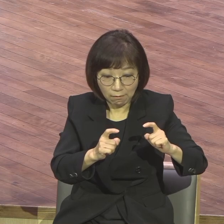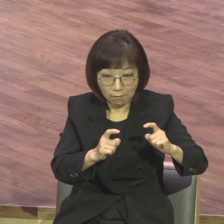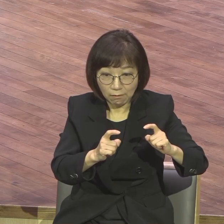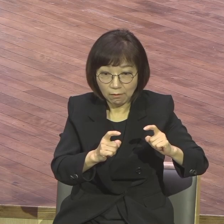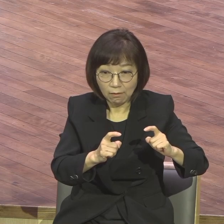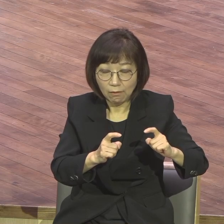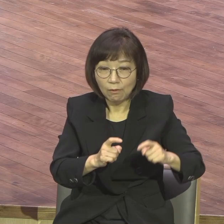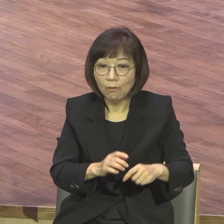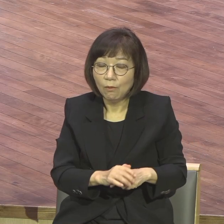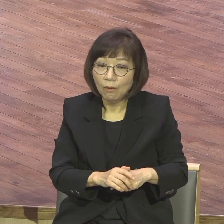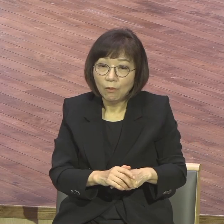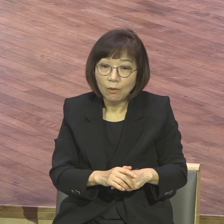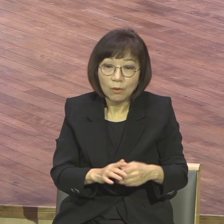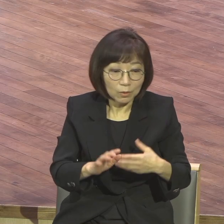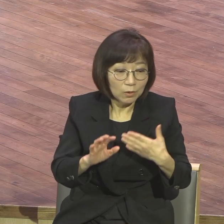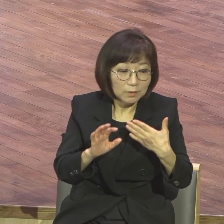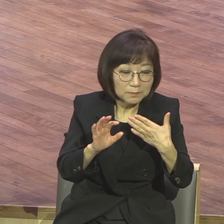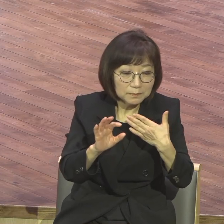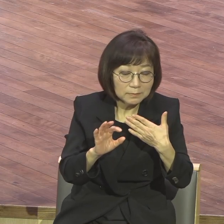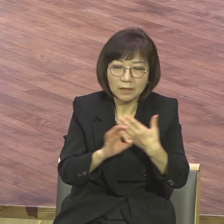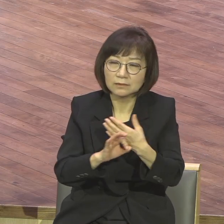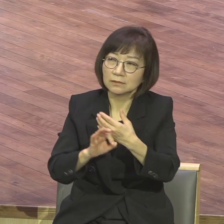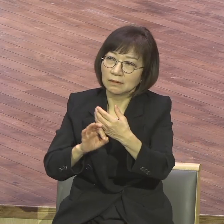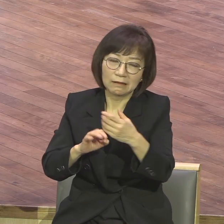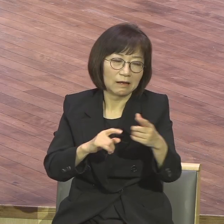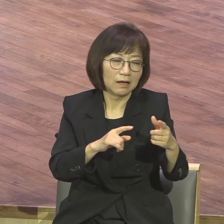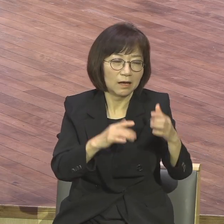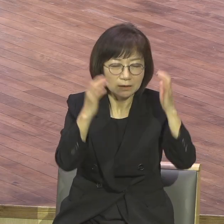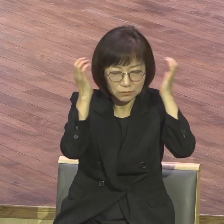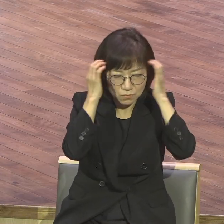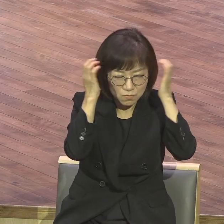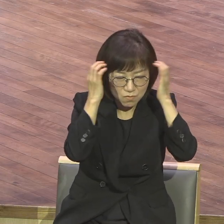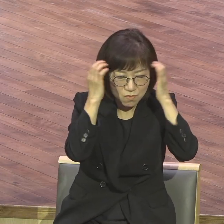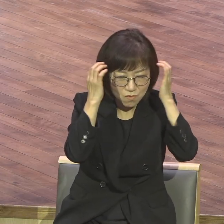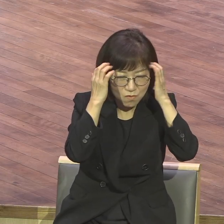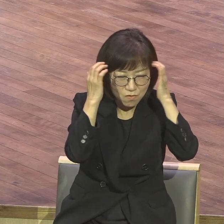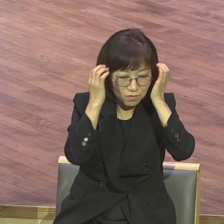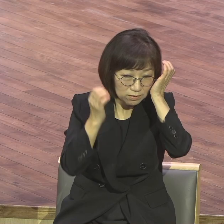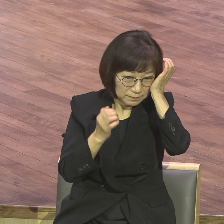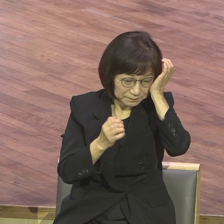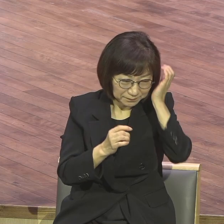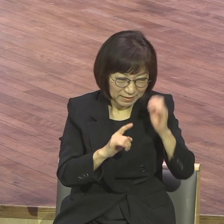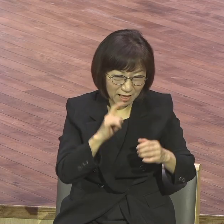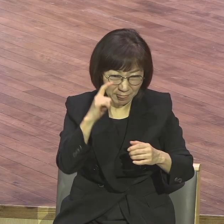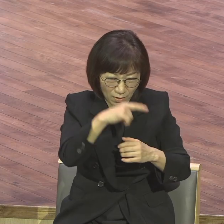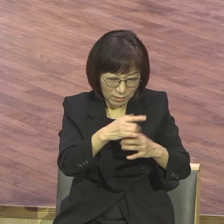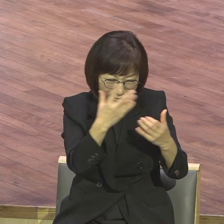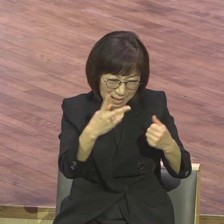그런 사람들 계속 고생입니다. 언제까지 불순물 끝날 때까지 그거 다 내려놓을 때까지